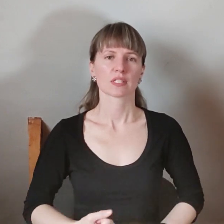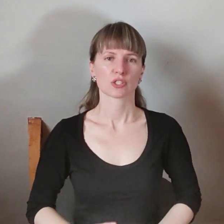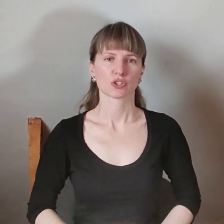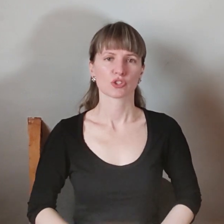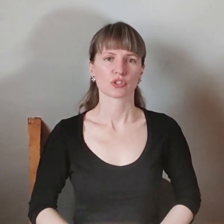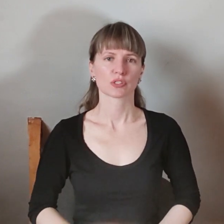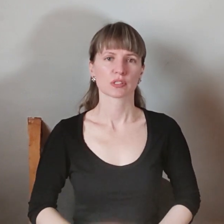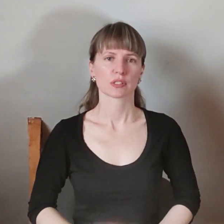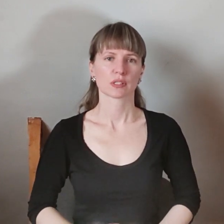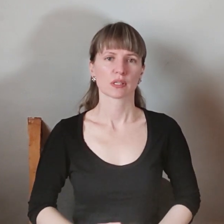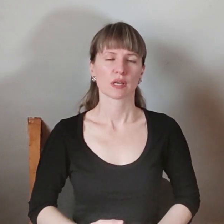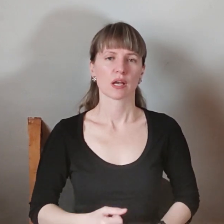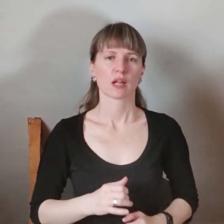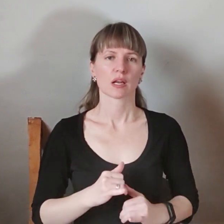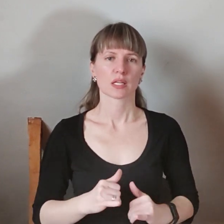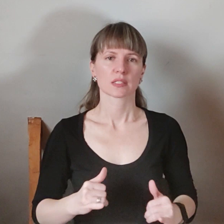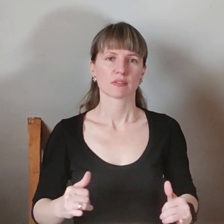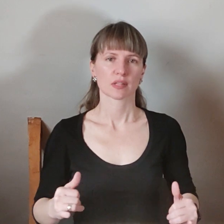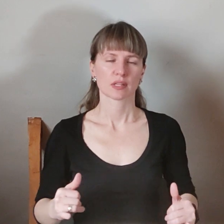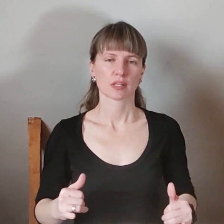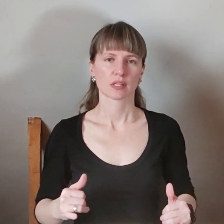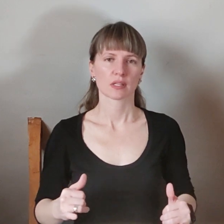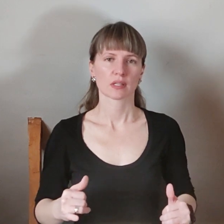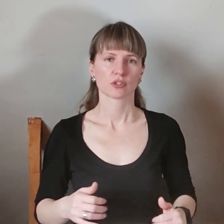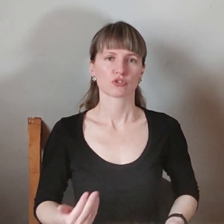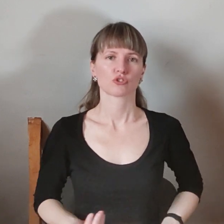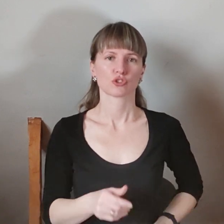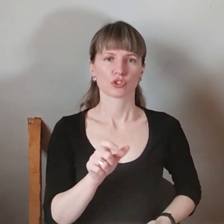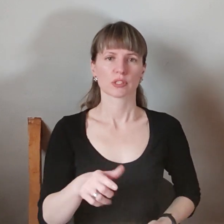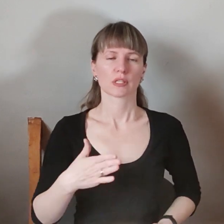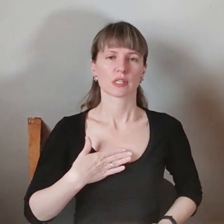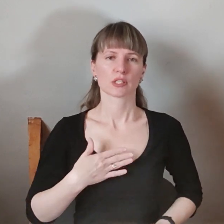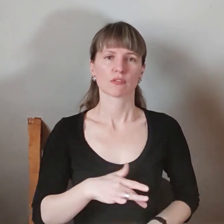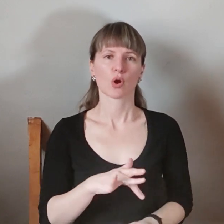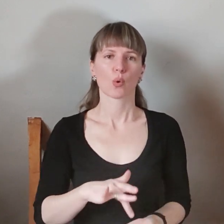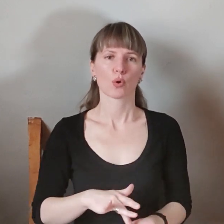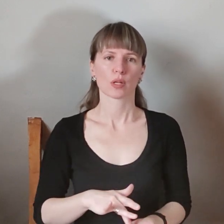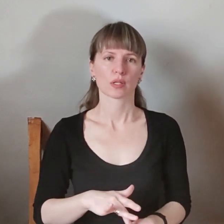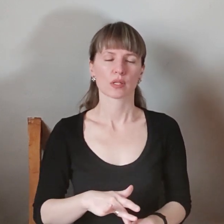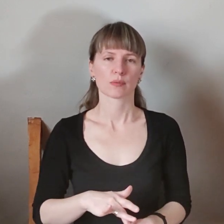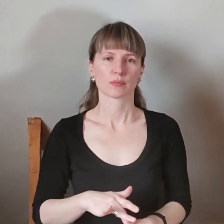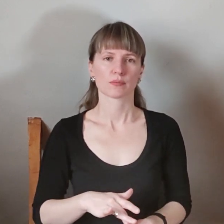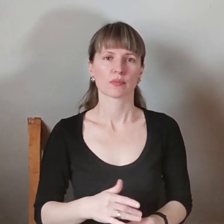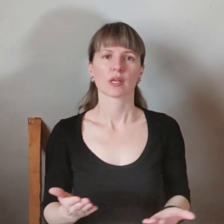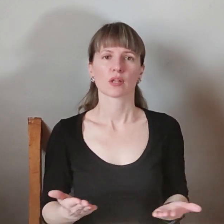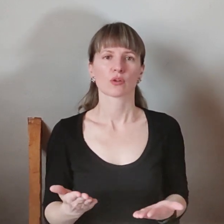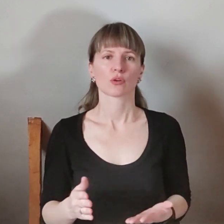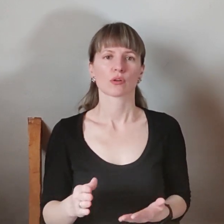розвиті жителі нашого міста, які працюють,